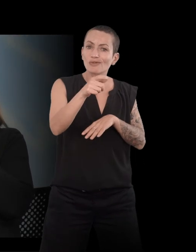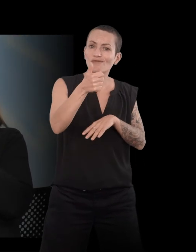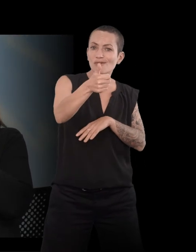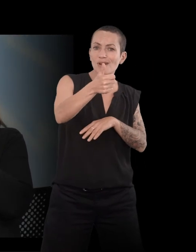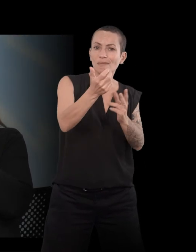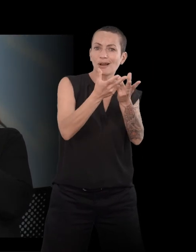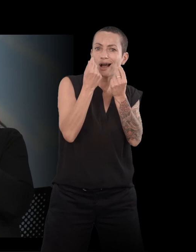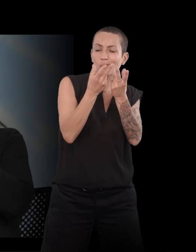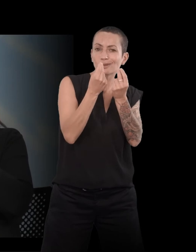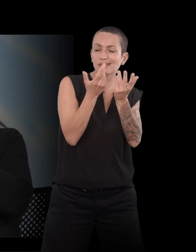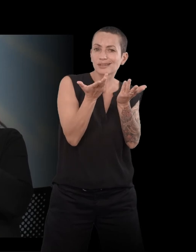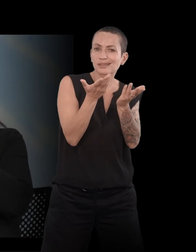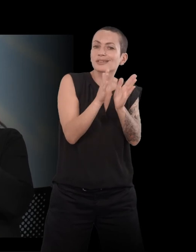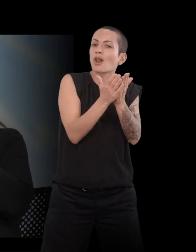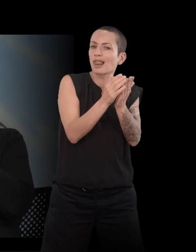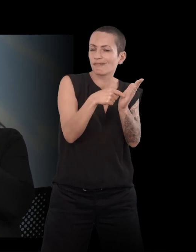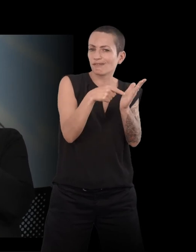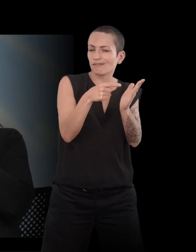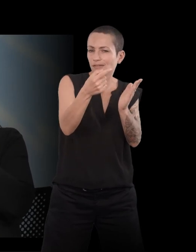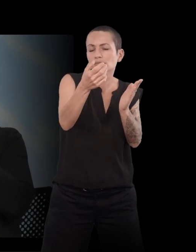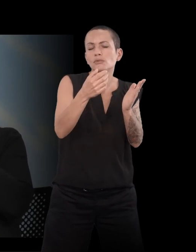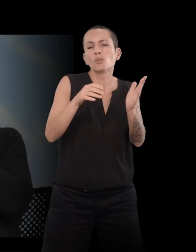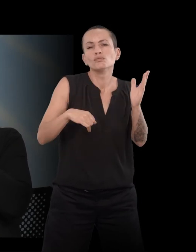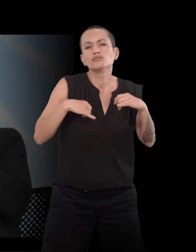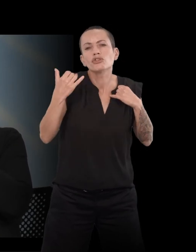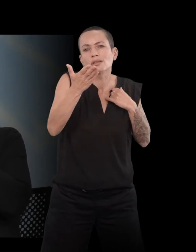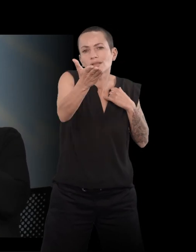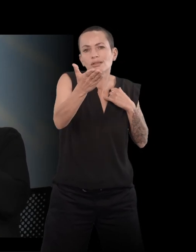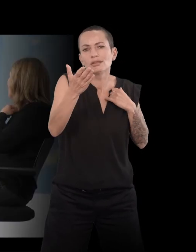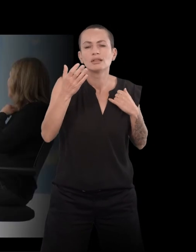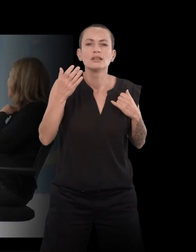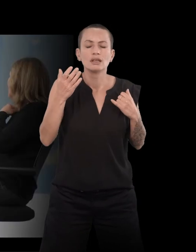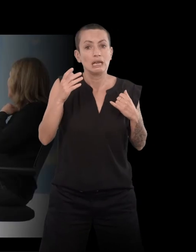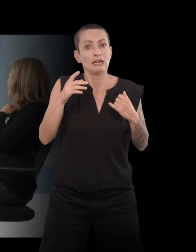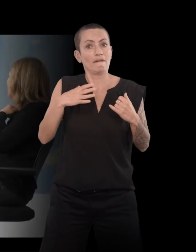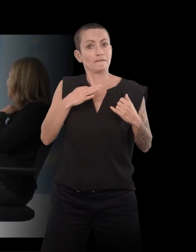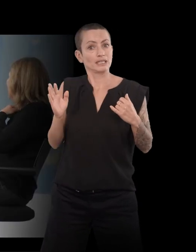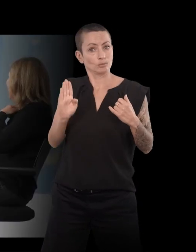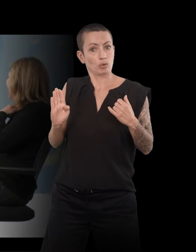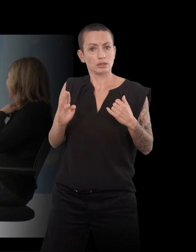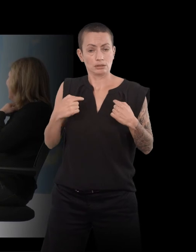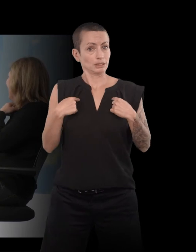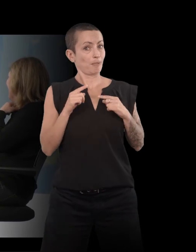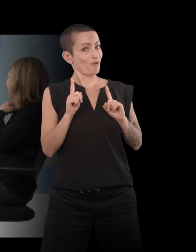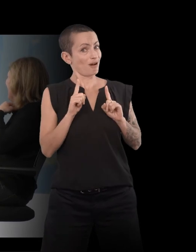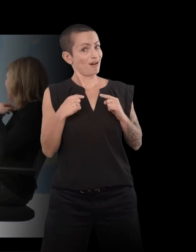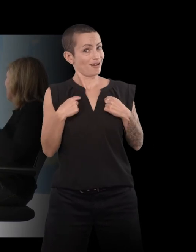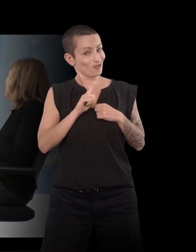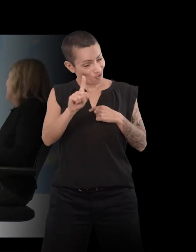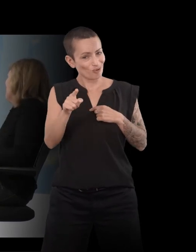Dans le livre, le racontez alors que vous êtes plus jeune, enfin... Et il y a Fils Bouglione qui... C'est pas moi, c'est le personnage. C'est le personnage. Oui,'est le